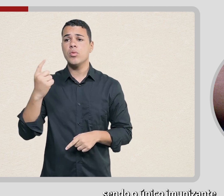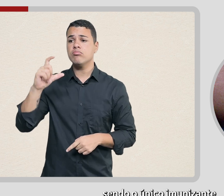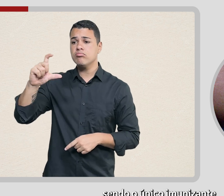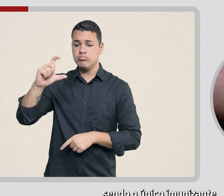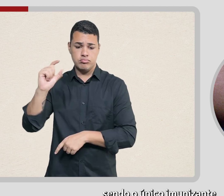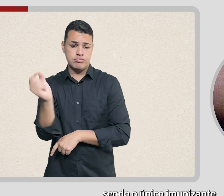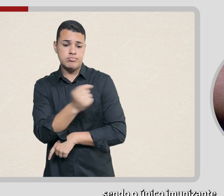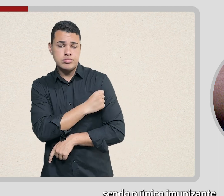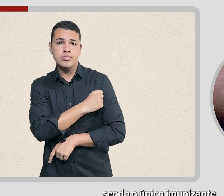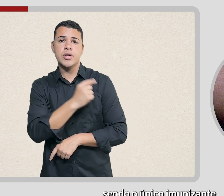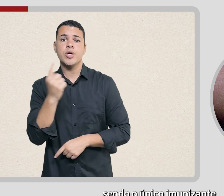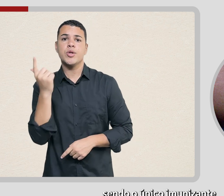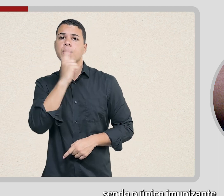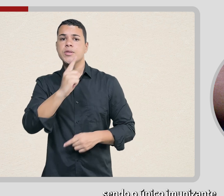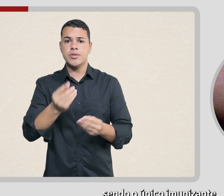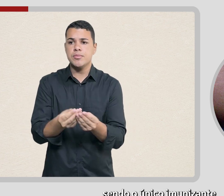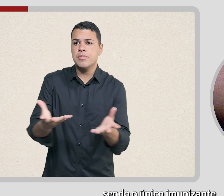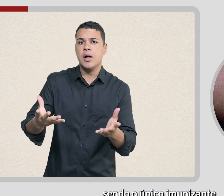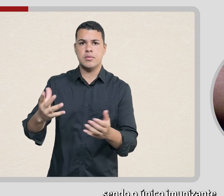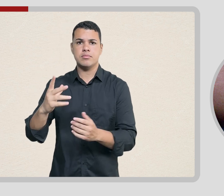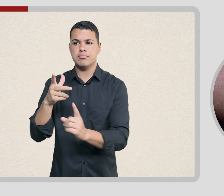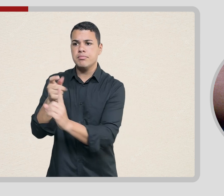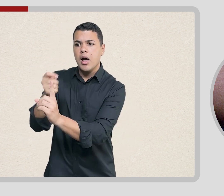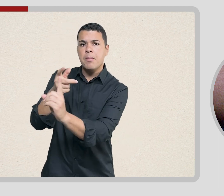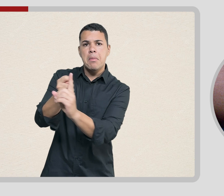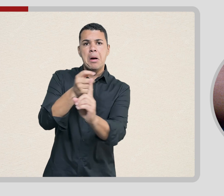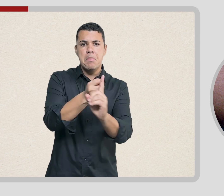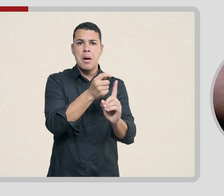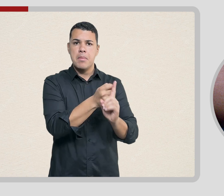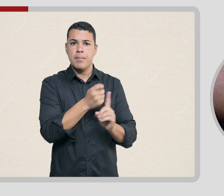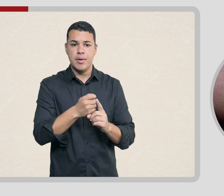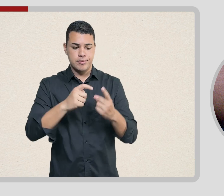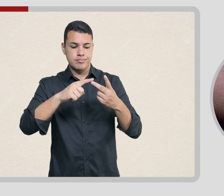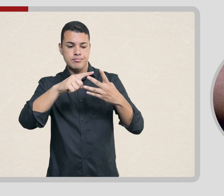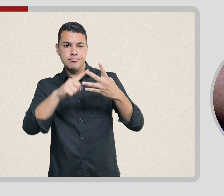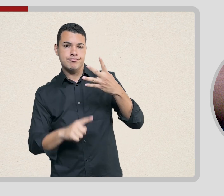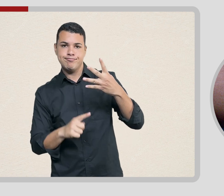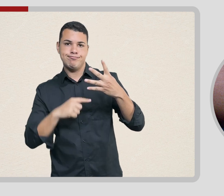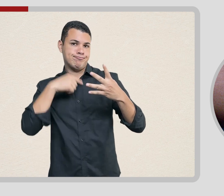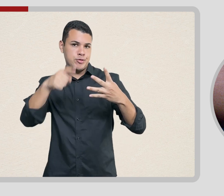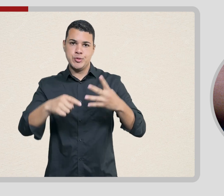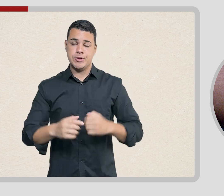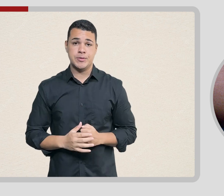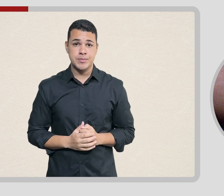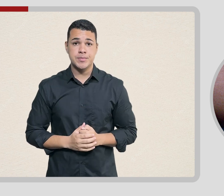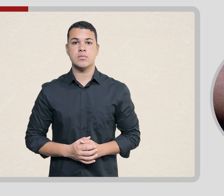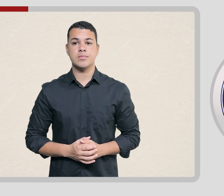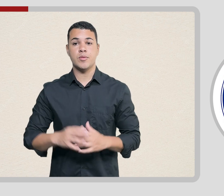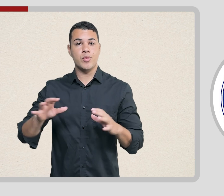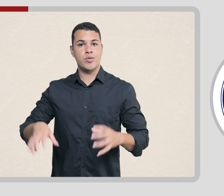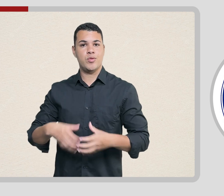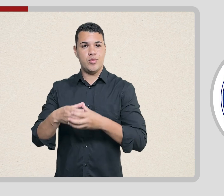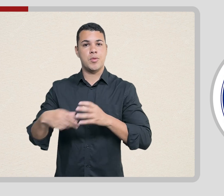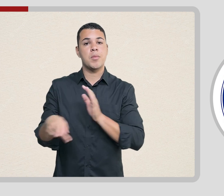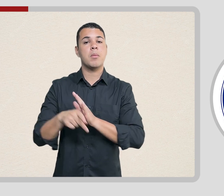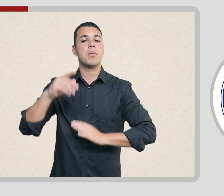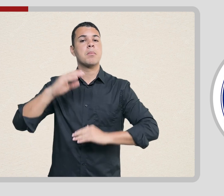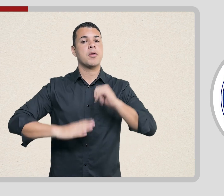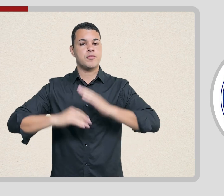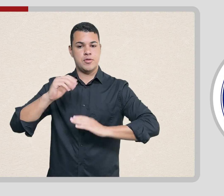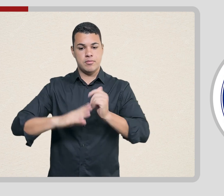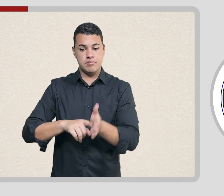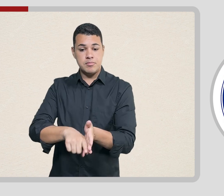o único imunizante que alcançou a cobertura vacinal mínima necessária. Um grupo de